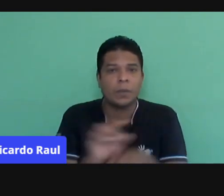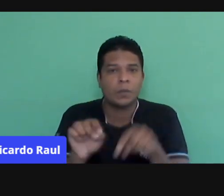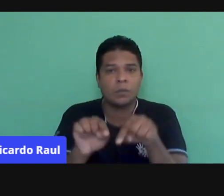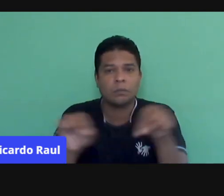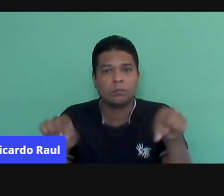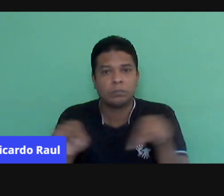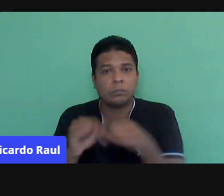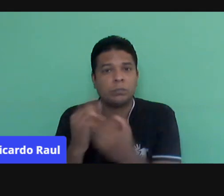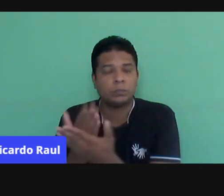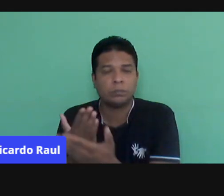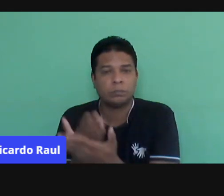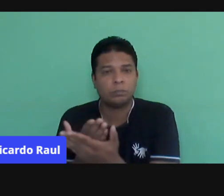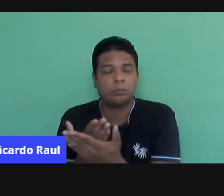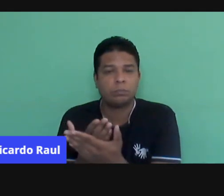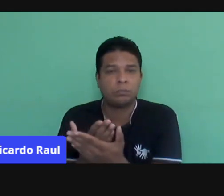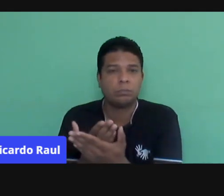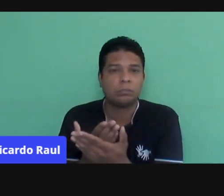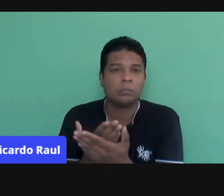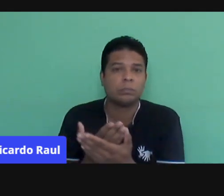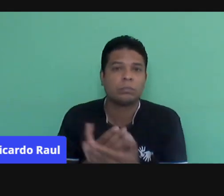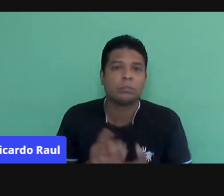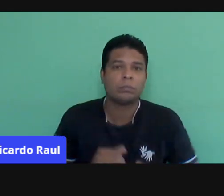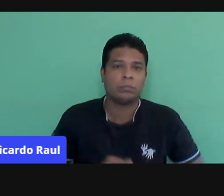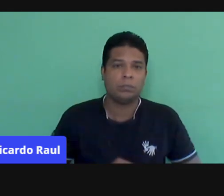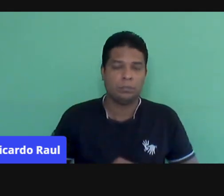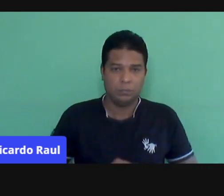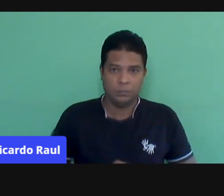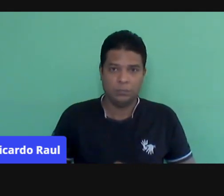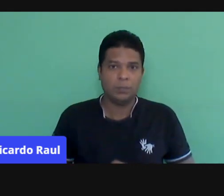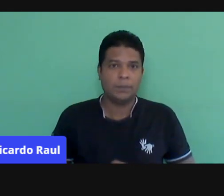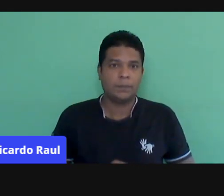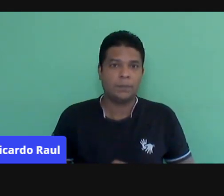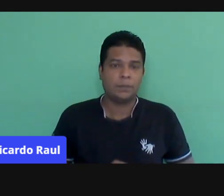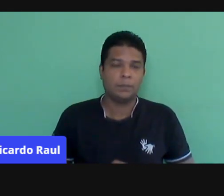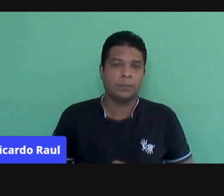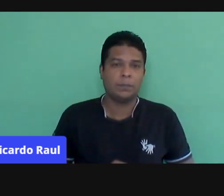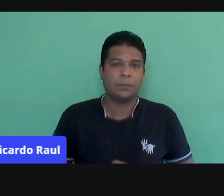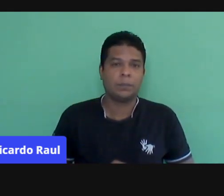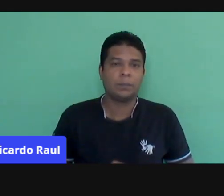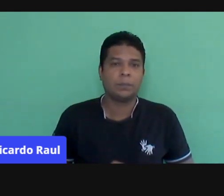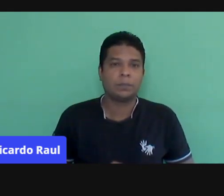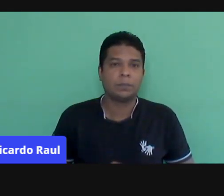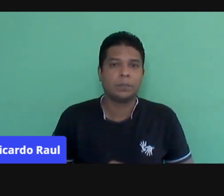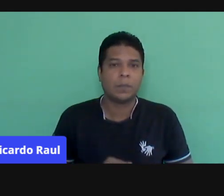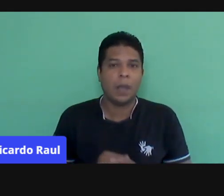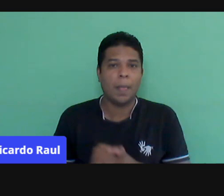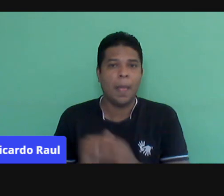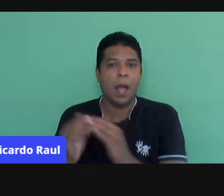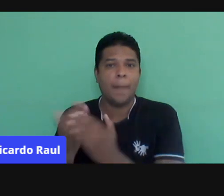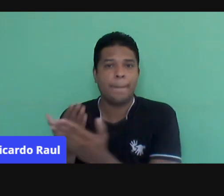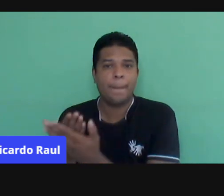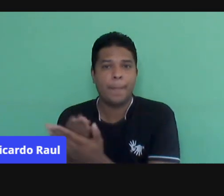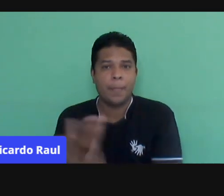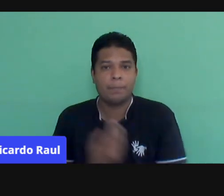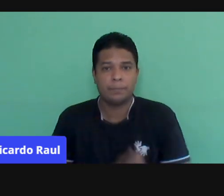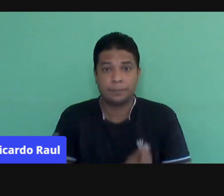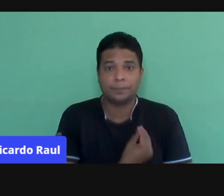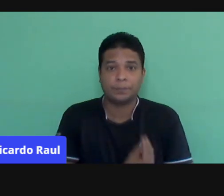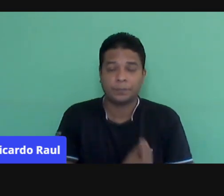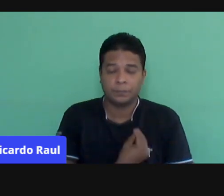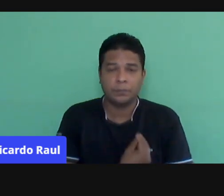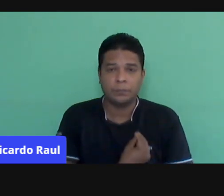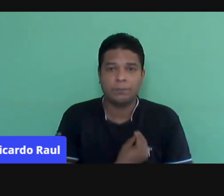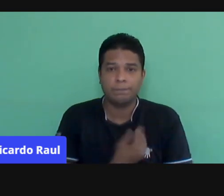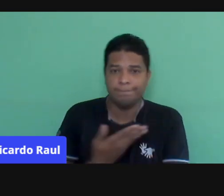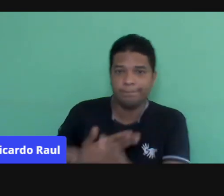de aula, que é claro, que situação que a gente está lidando desse material é a situação da aula presencial, né? Onde